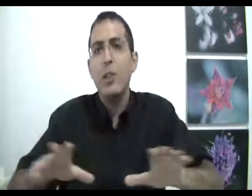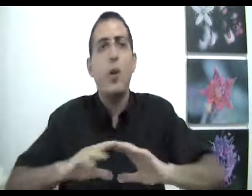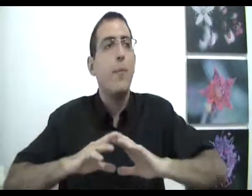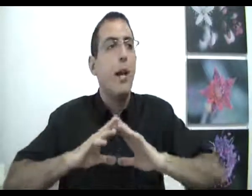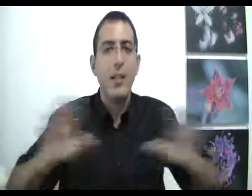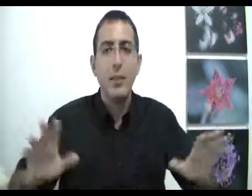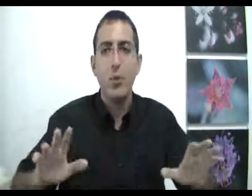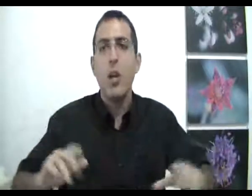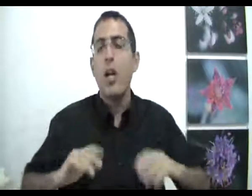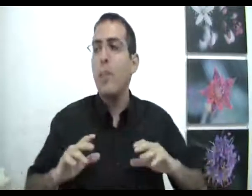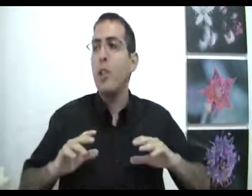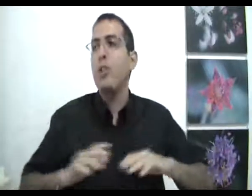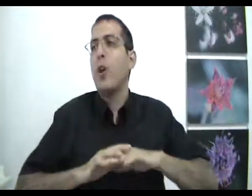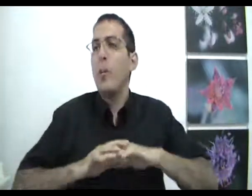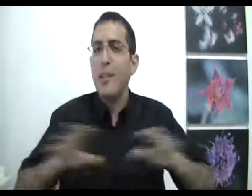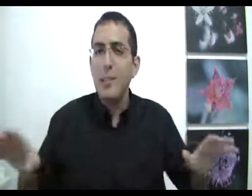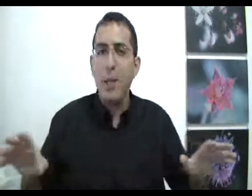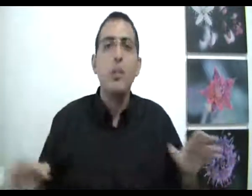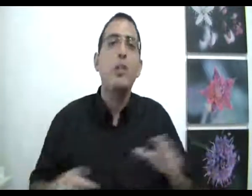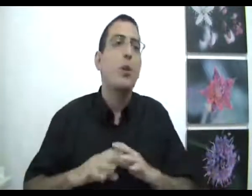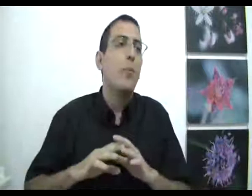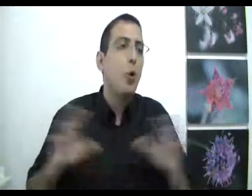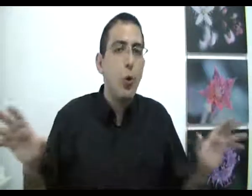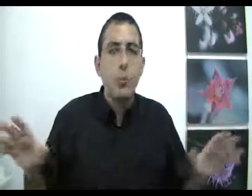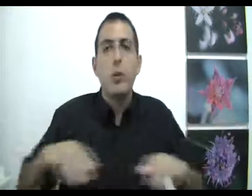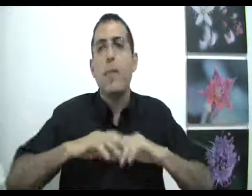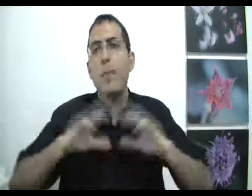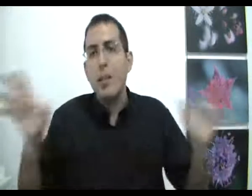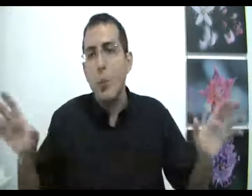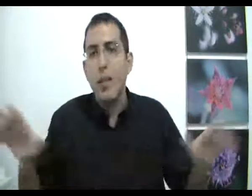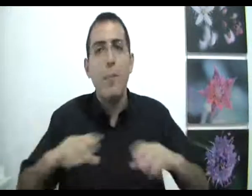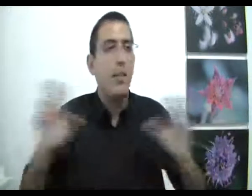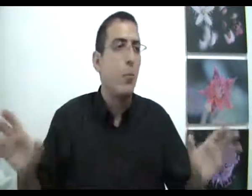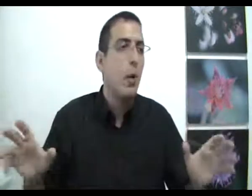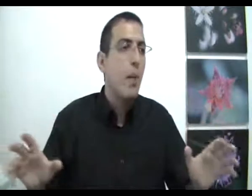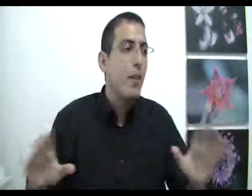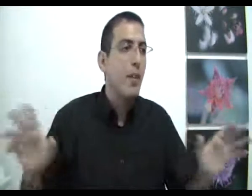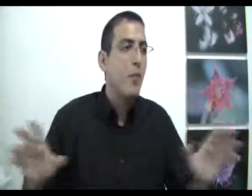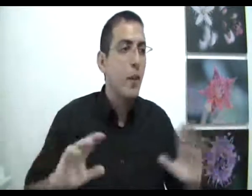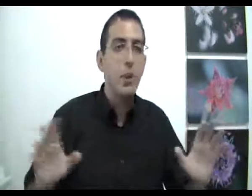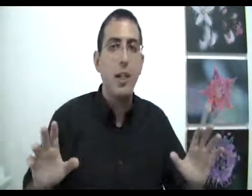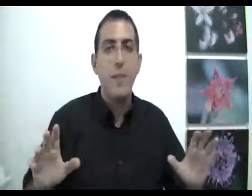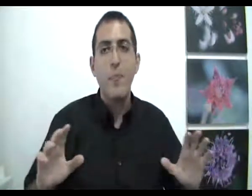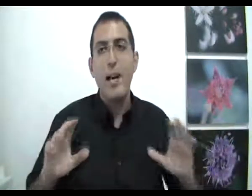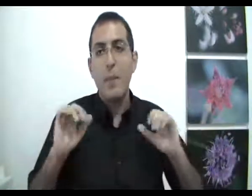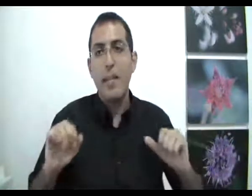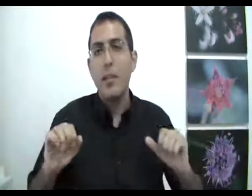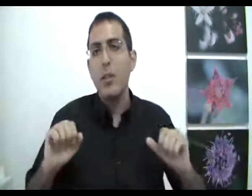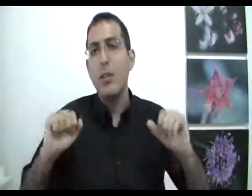שקוראים לו אין רצון לא משנה שקוראים לו אין סיבה לא משנה שקוראים לו כלום שקוראים לו בלתי מוגדר, בלתי מוגר לא משנה, אבל בעקרון